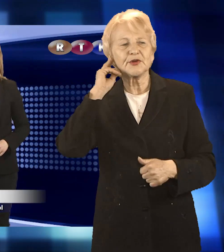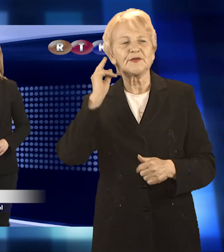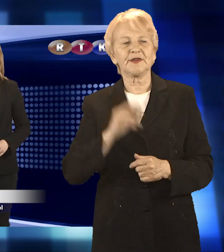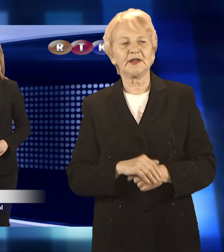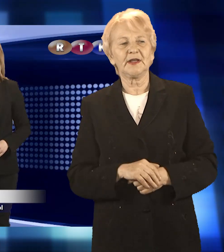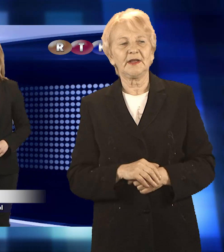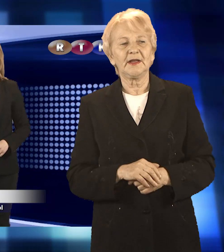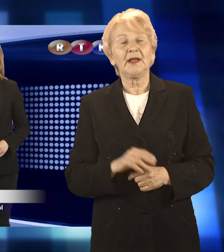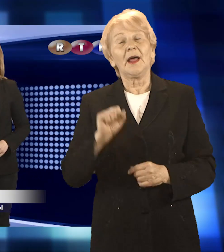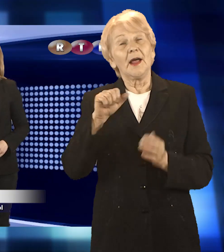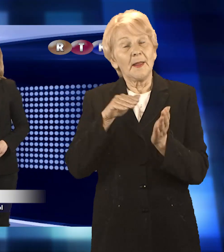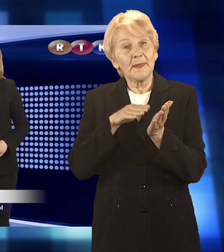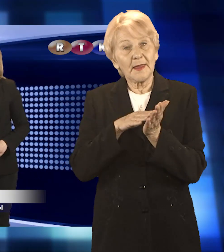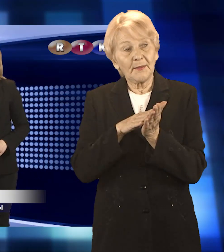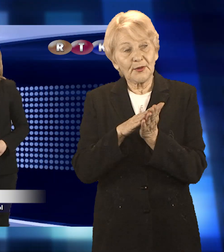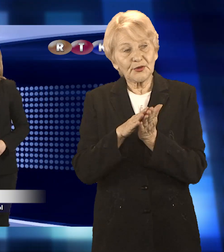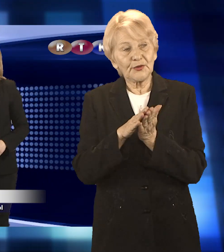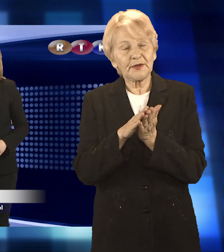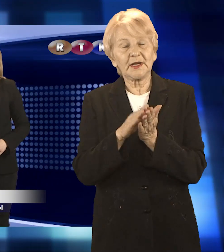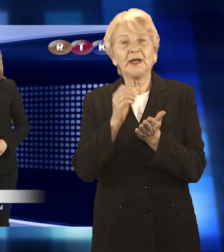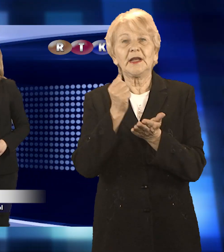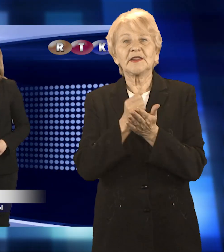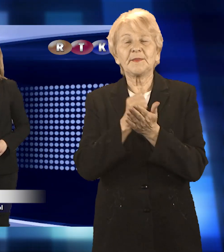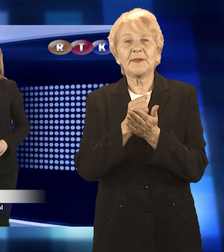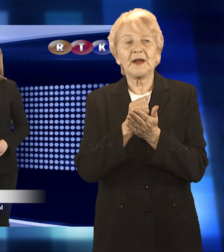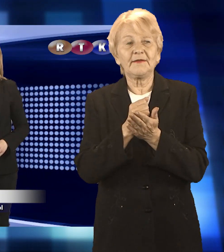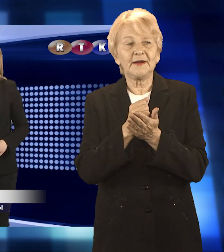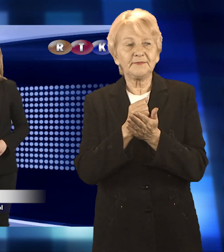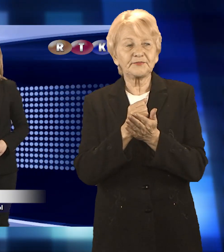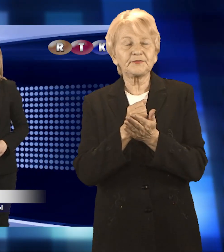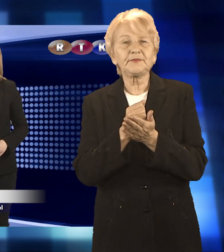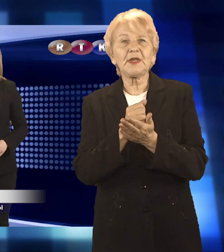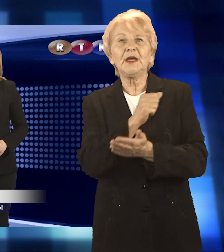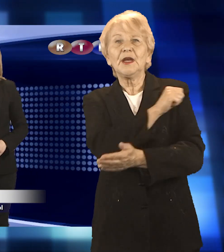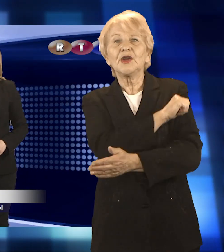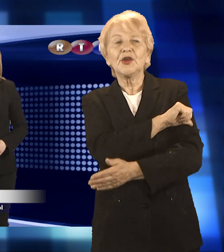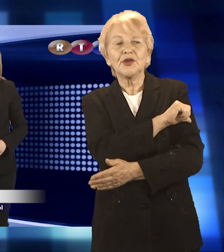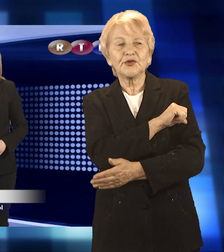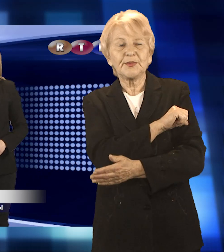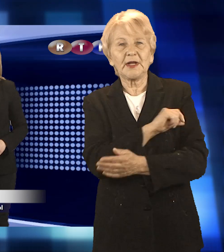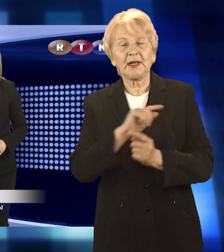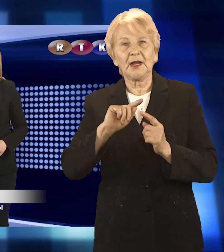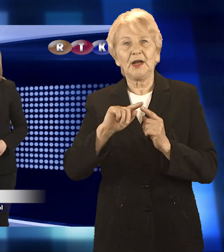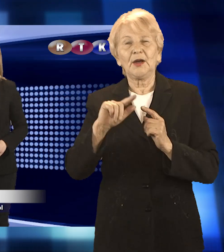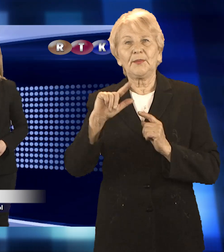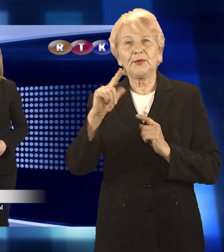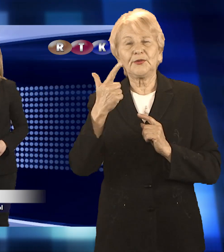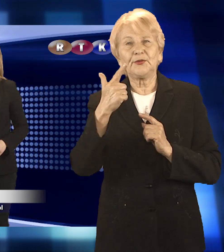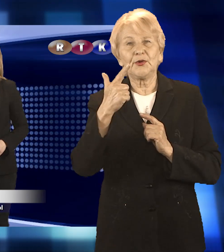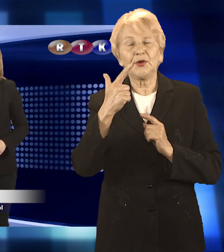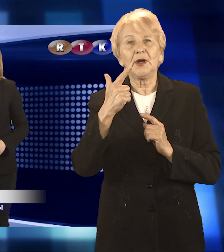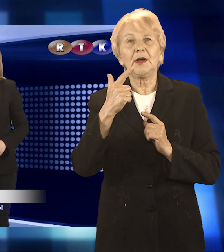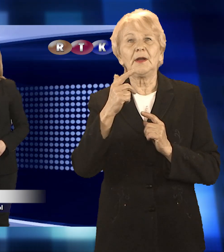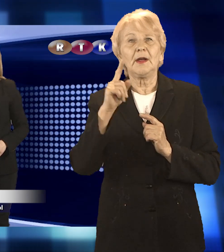A na początek dobre wiadomości ze starostwa. Po dwóch miesiącach nieobecności do szpitala rejonowego w Raciborzu wracają